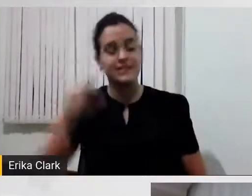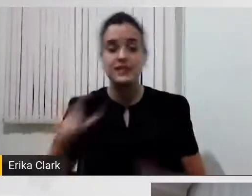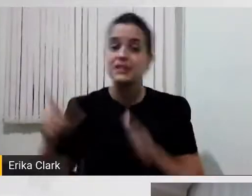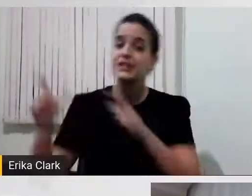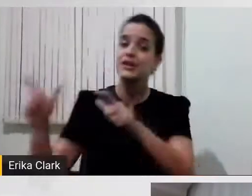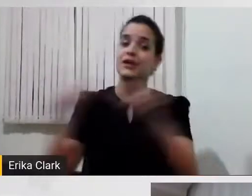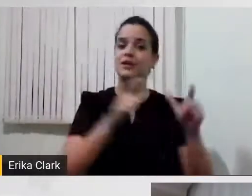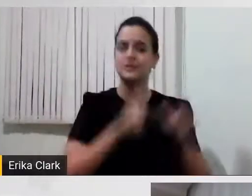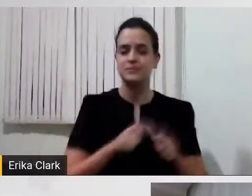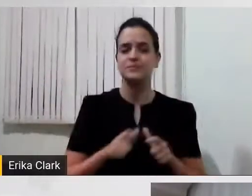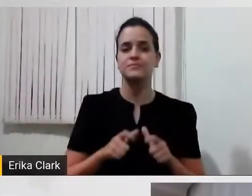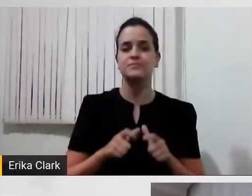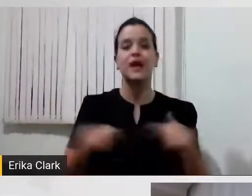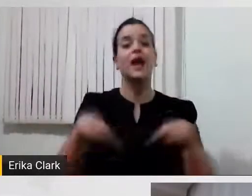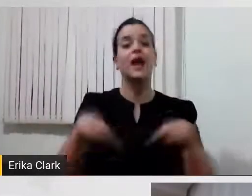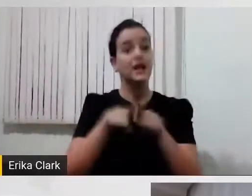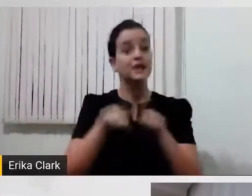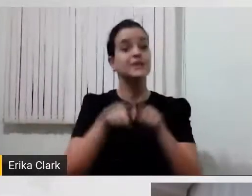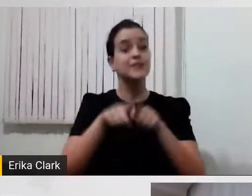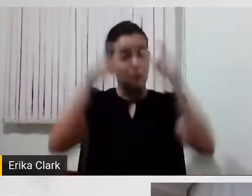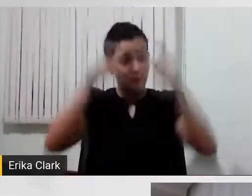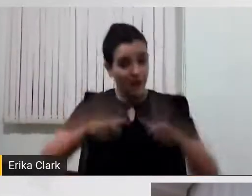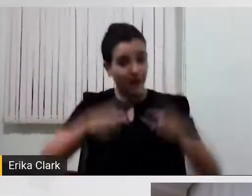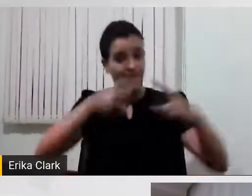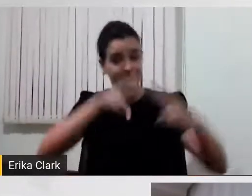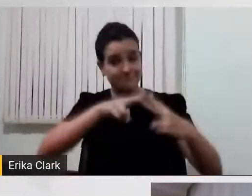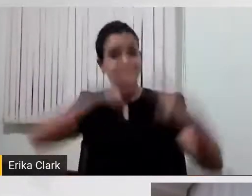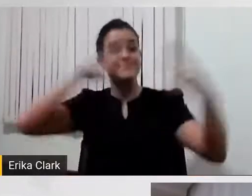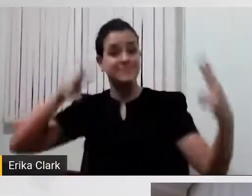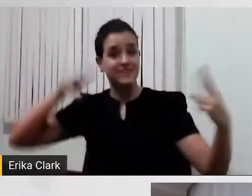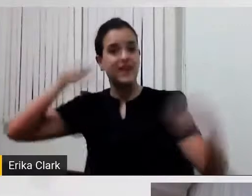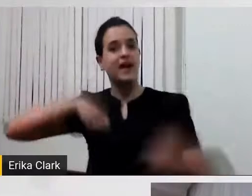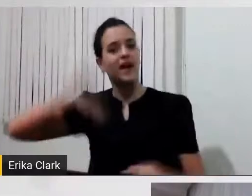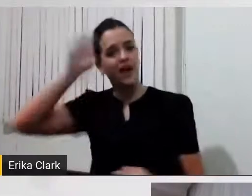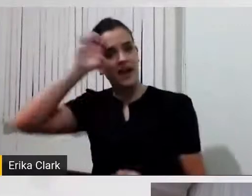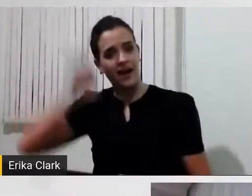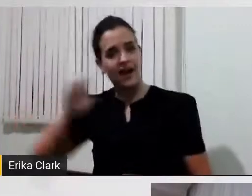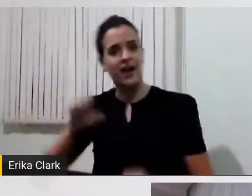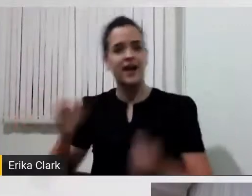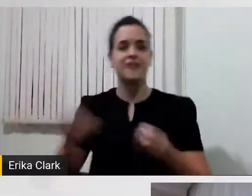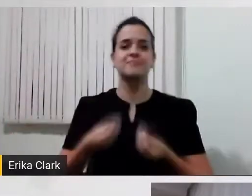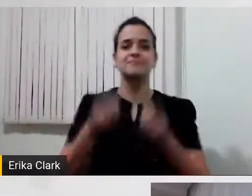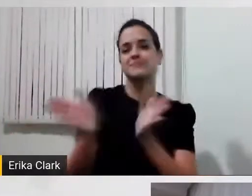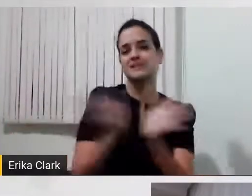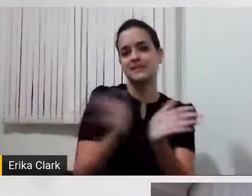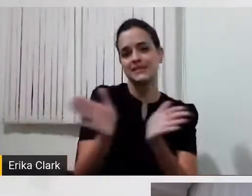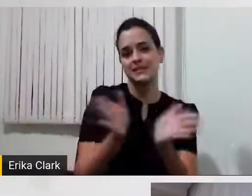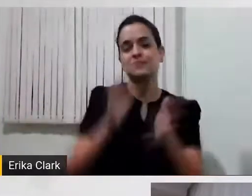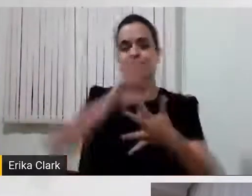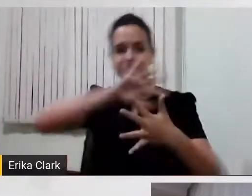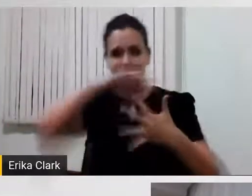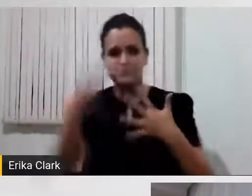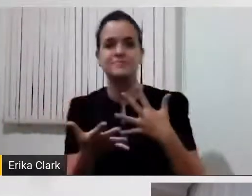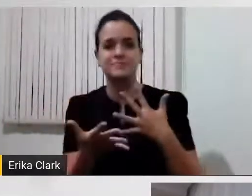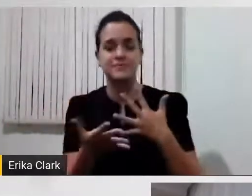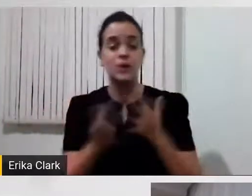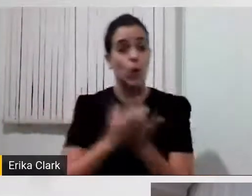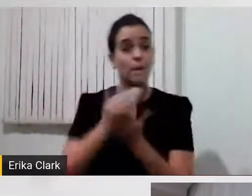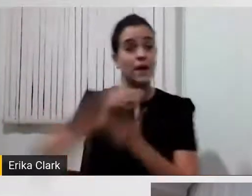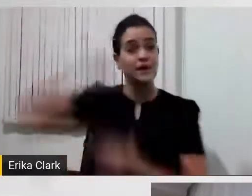Inclusive o ambiente virtual. Aqui a gente está com a Érica dando acessibilidade. A gente começa com a audiodescrição, para que as